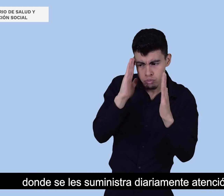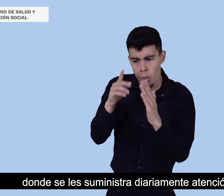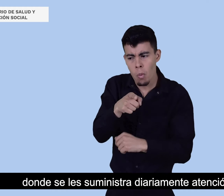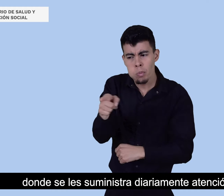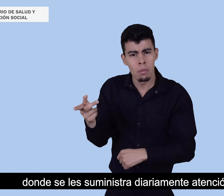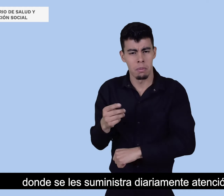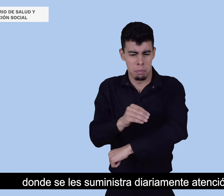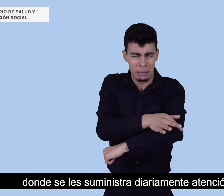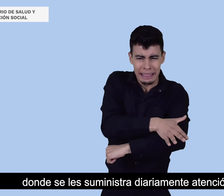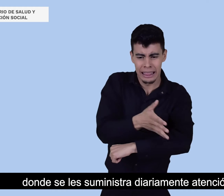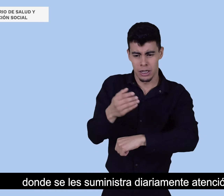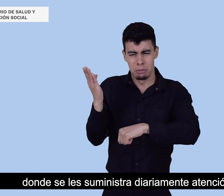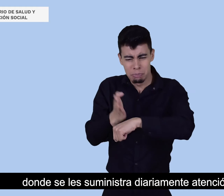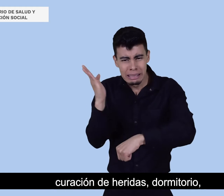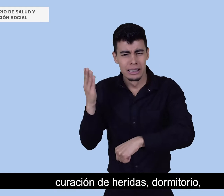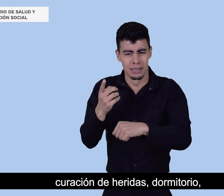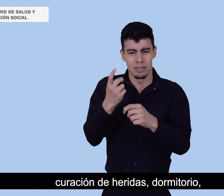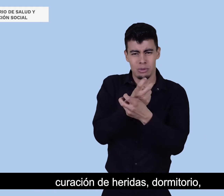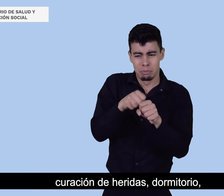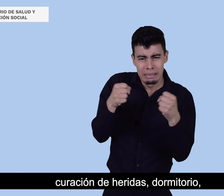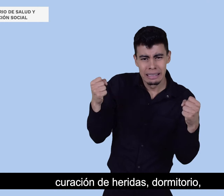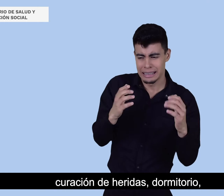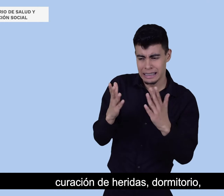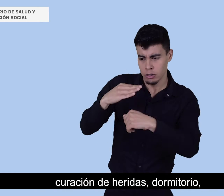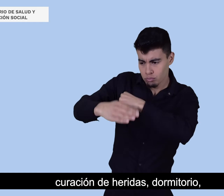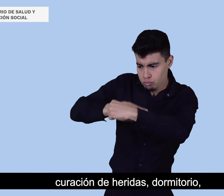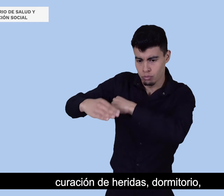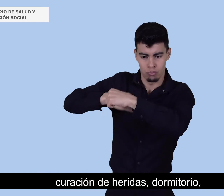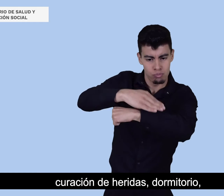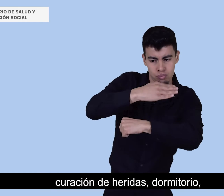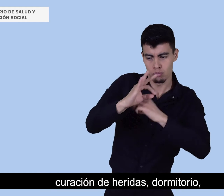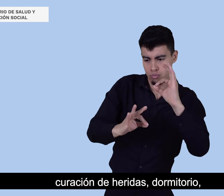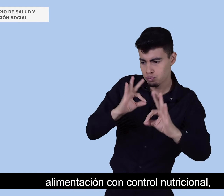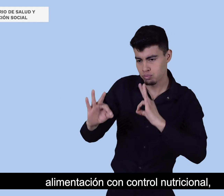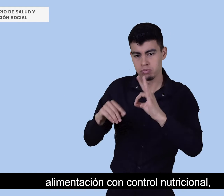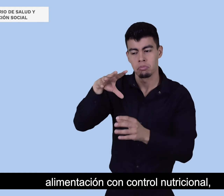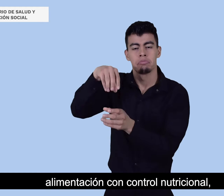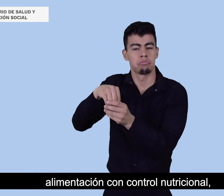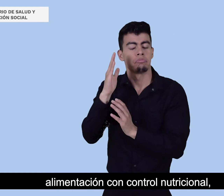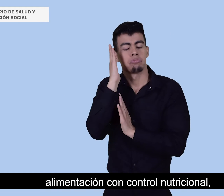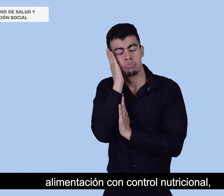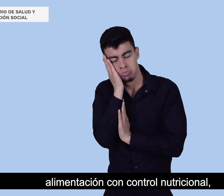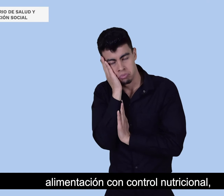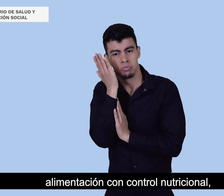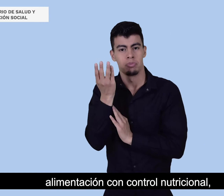diariamente atención, curación de heridas, dormitorio, alimentación con control nutricional,